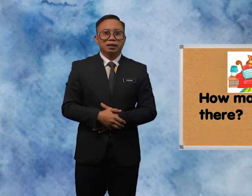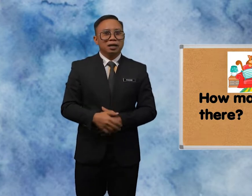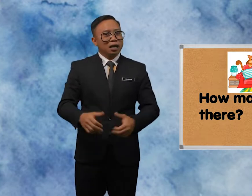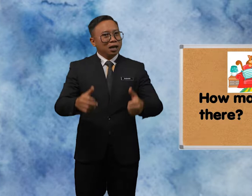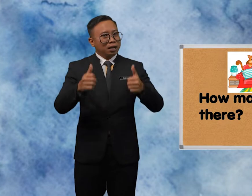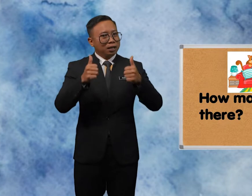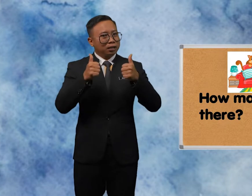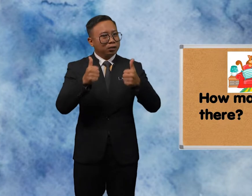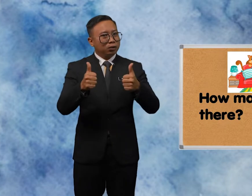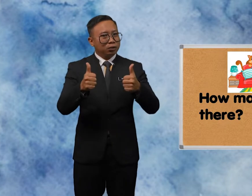Good